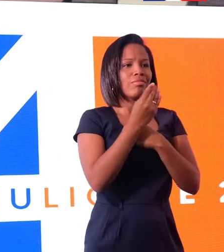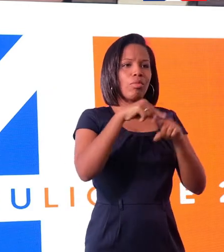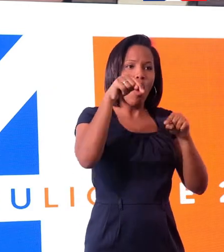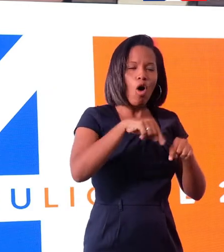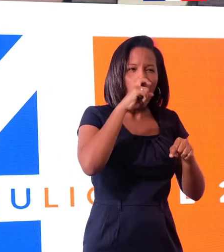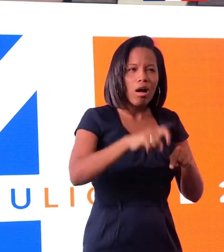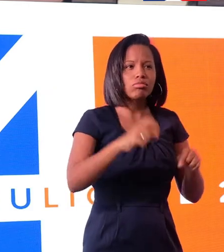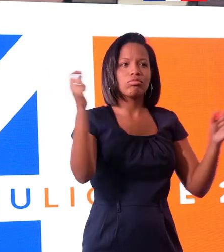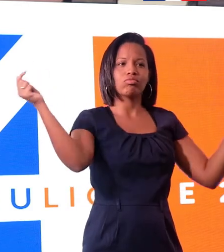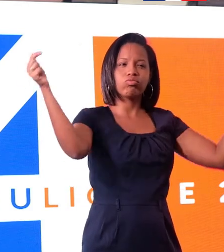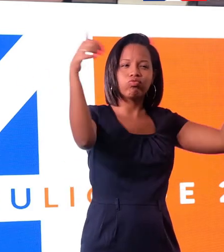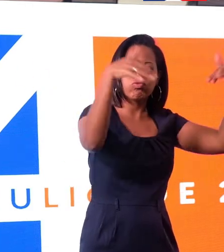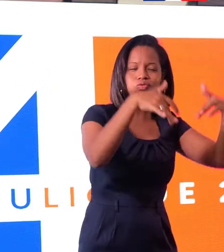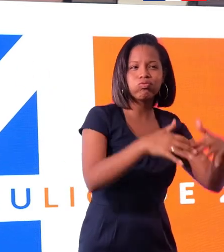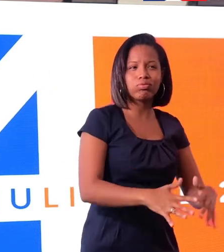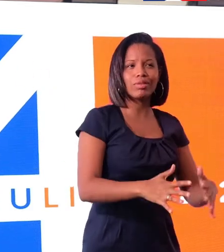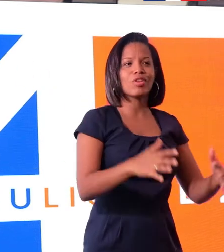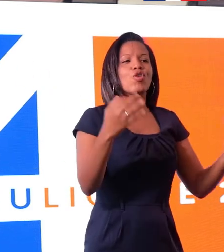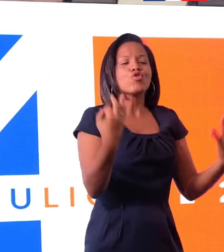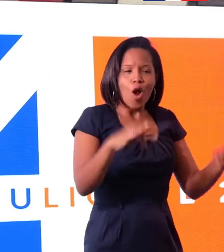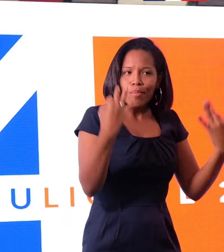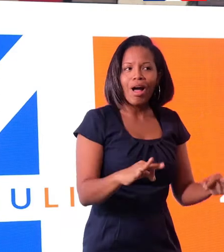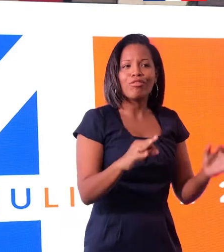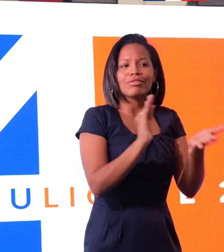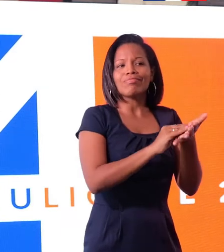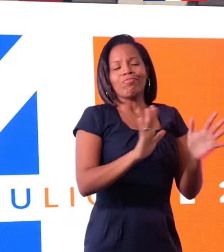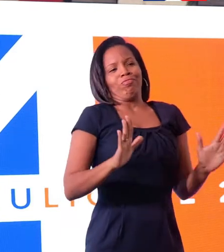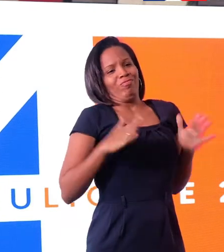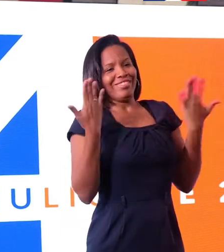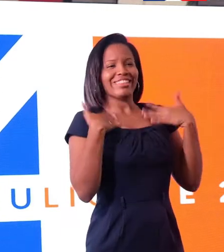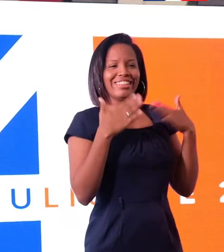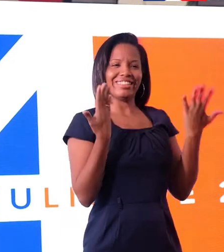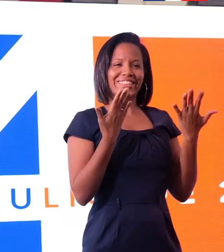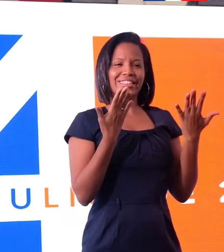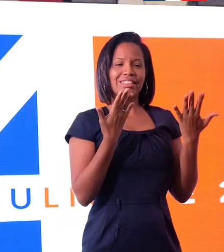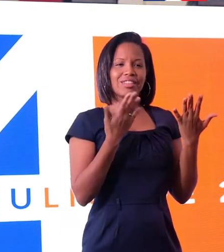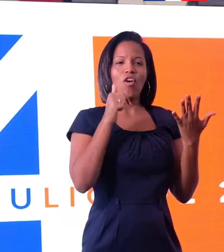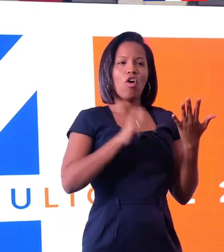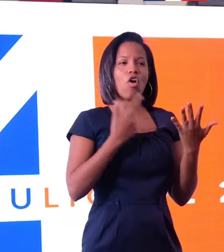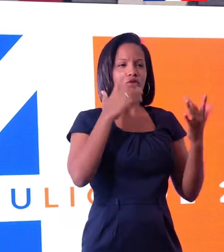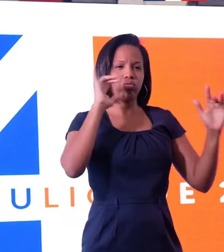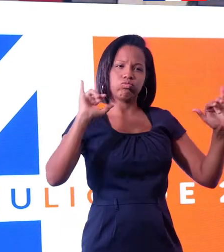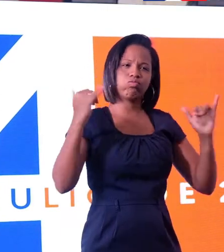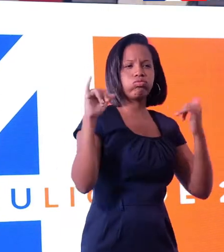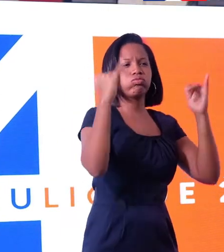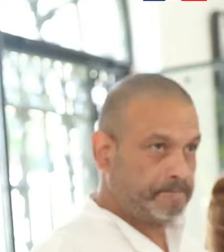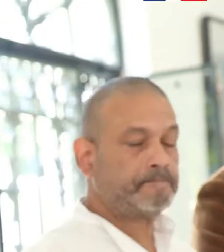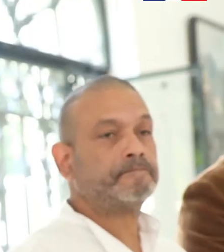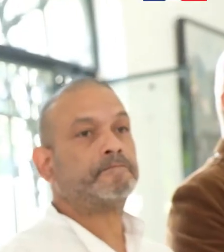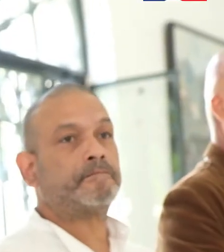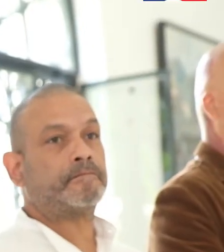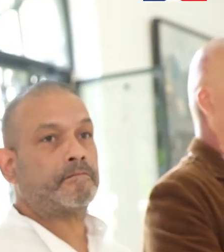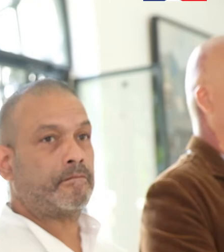esta tradición de la manera más normal posible y que estemos reunidos para celebrar la libertad, la